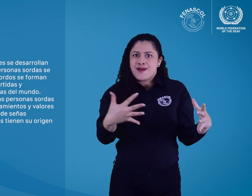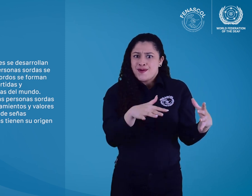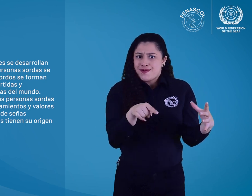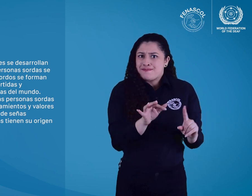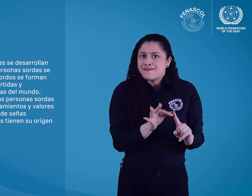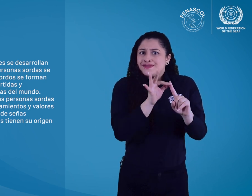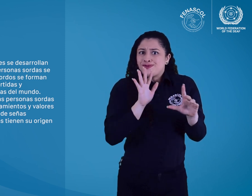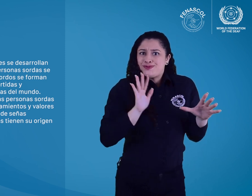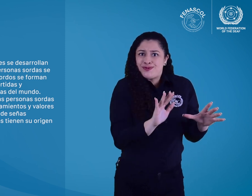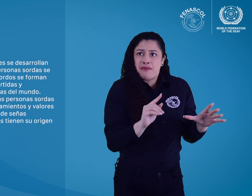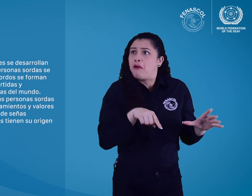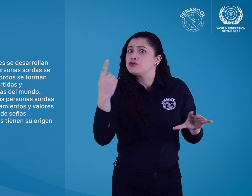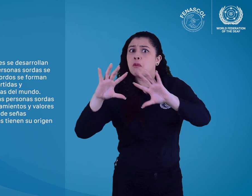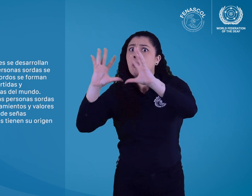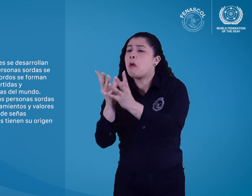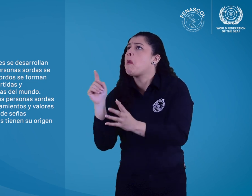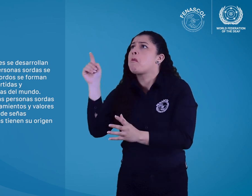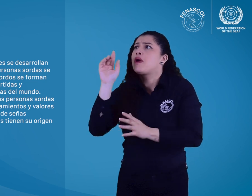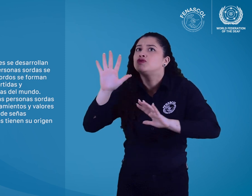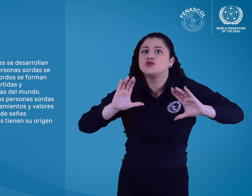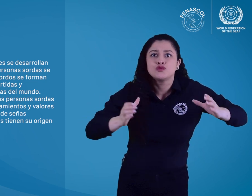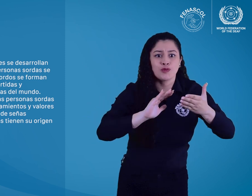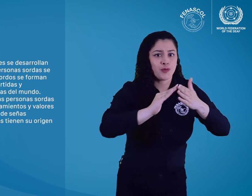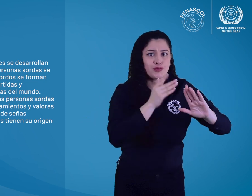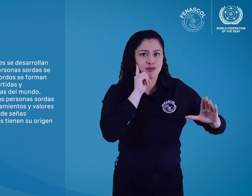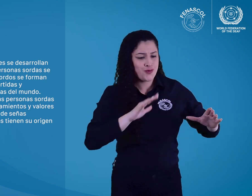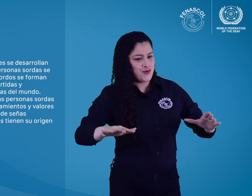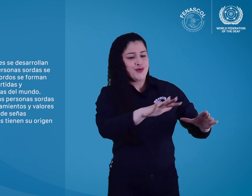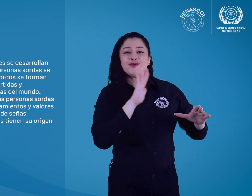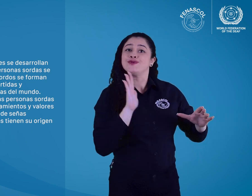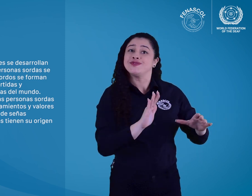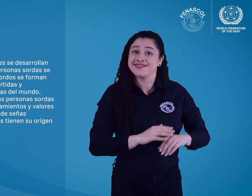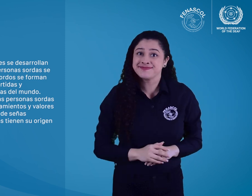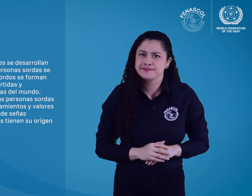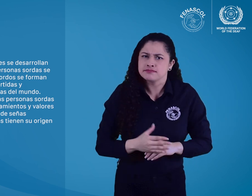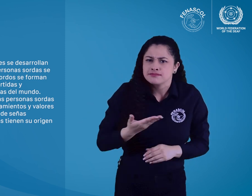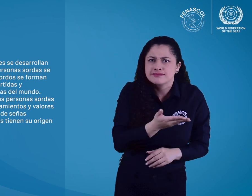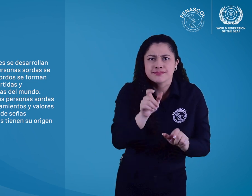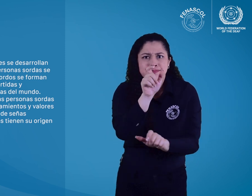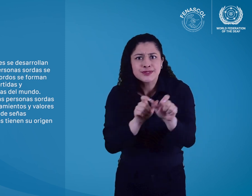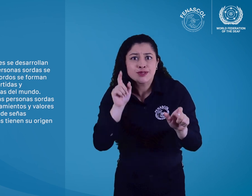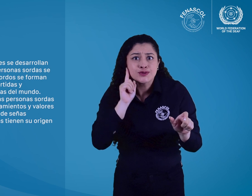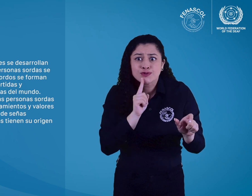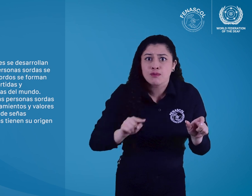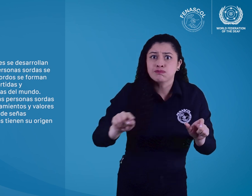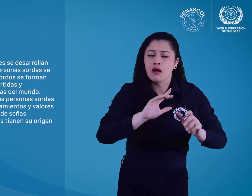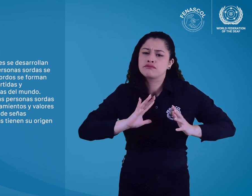sensoriales únicas del mundo. Mediante la lengua de señas, las personas sordas